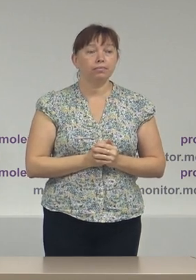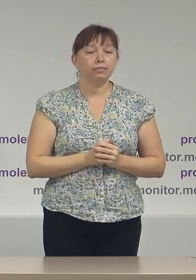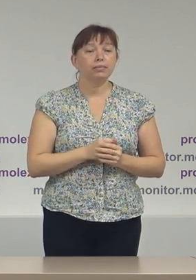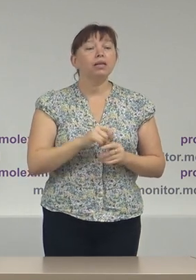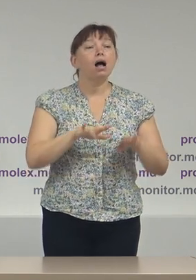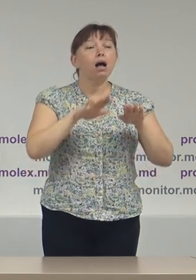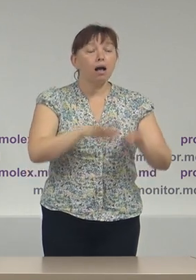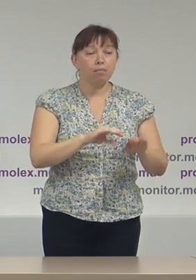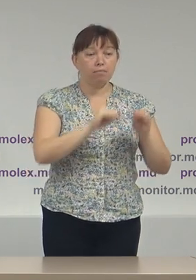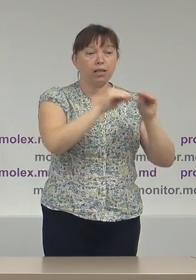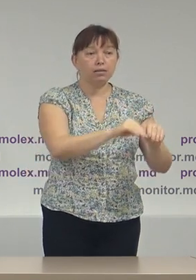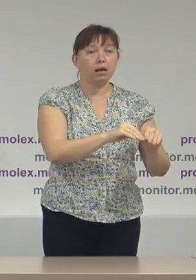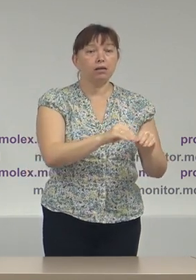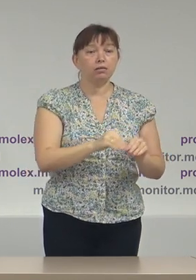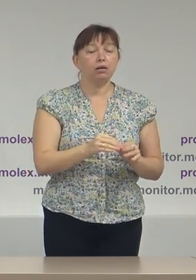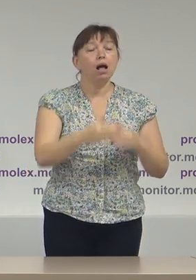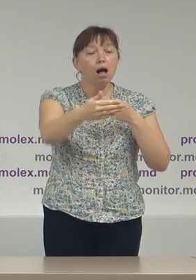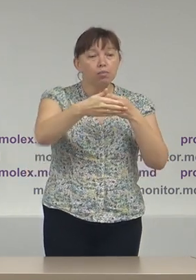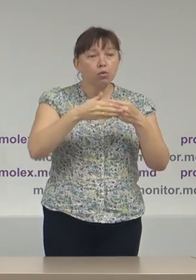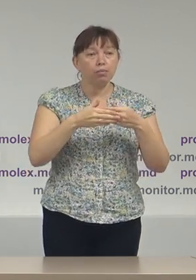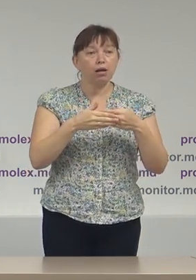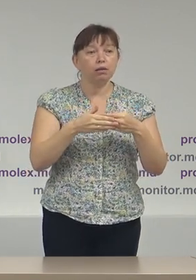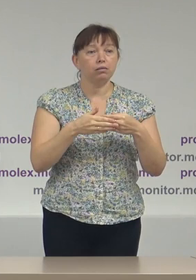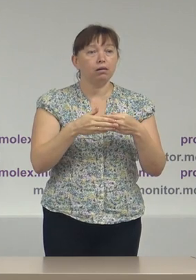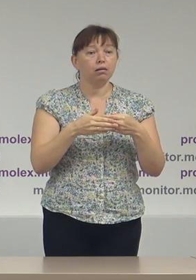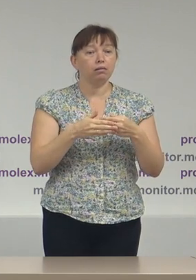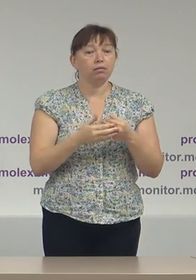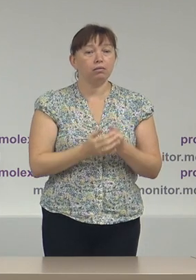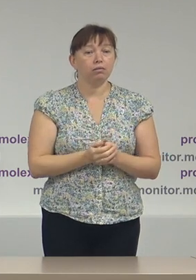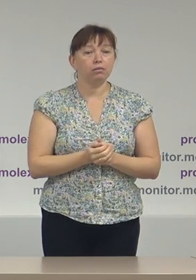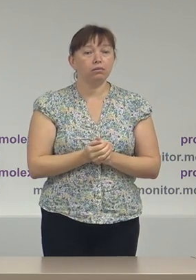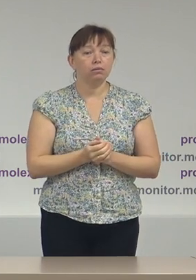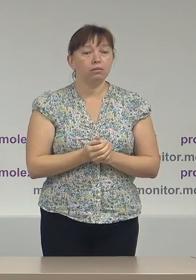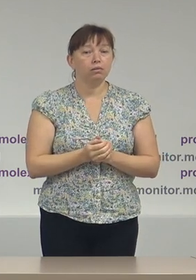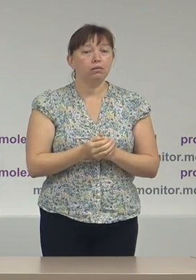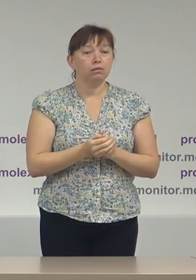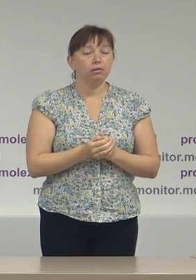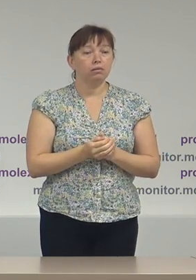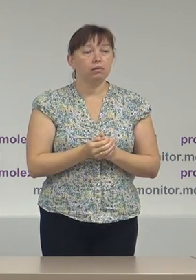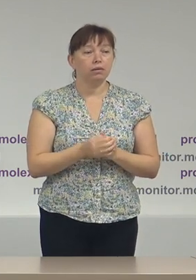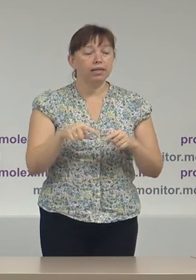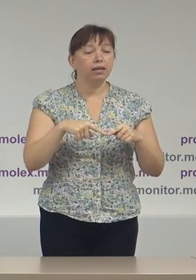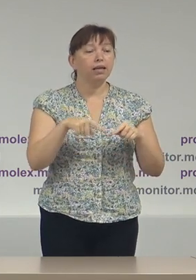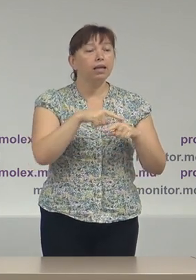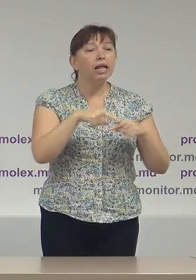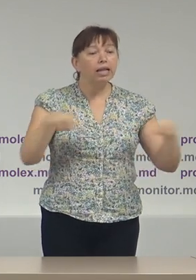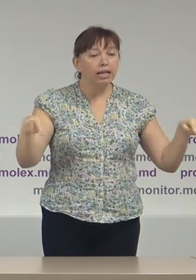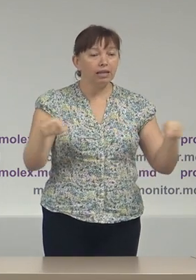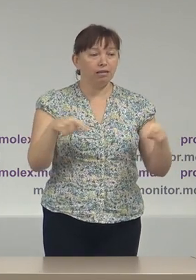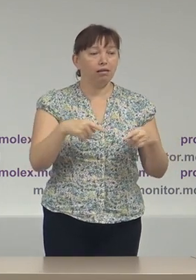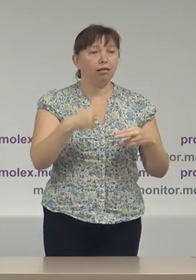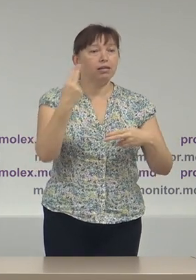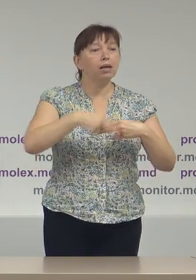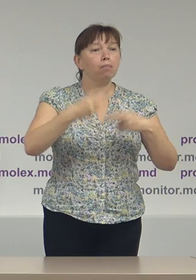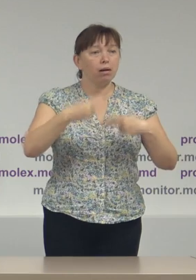amplasate în apropiată în apropiere de linie de demarcare